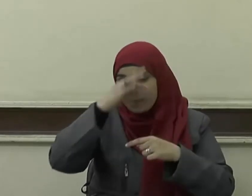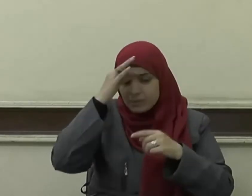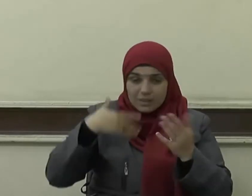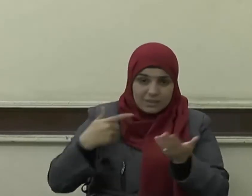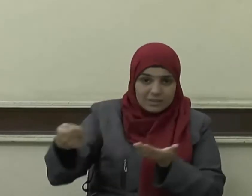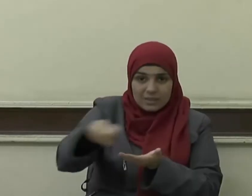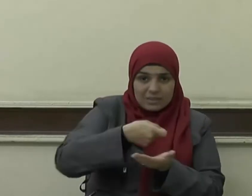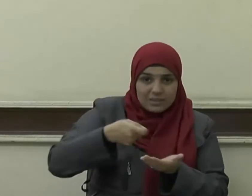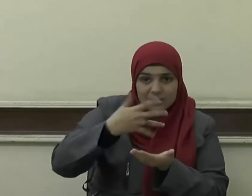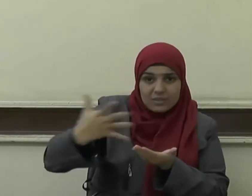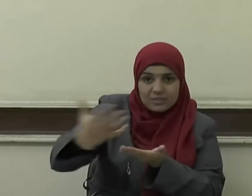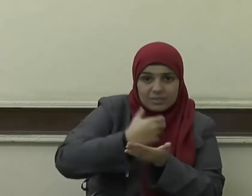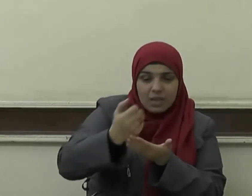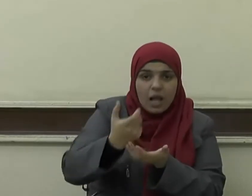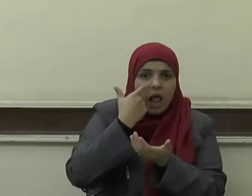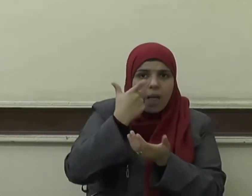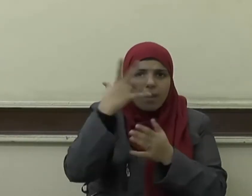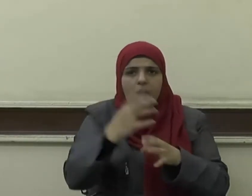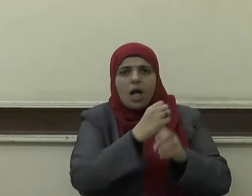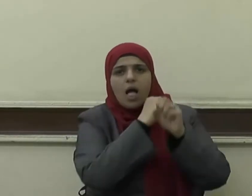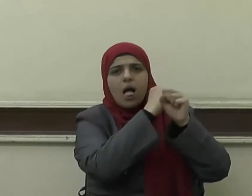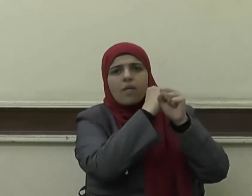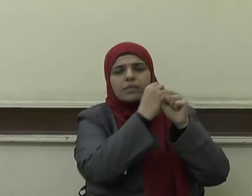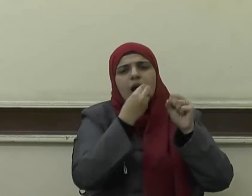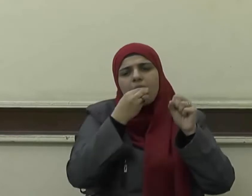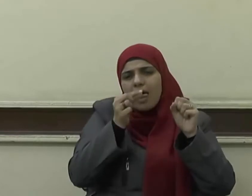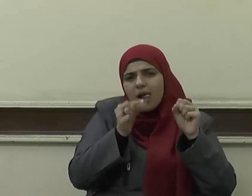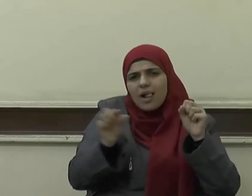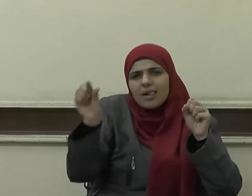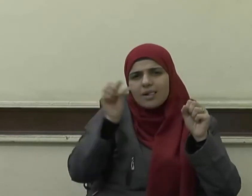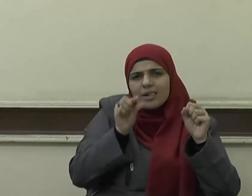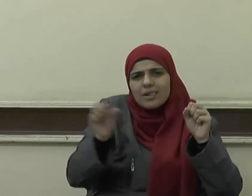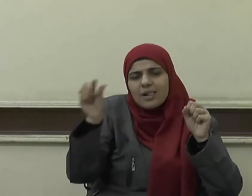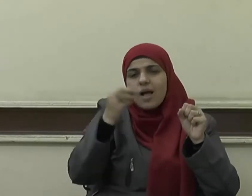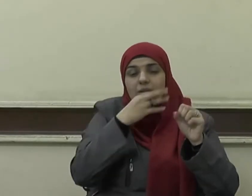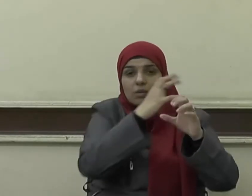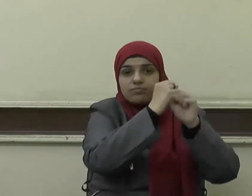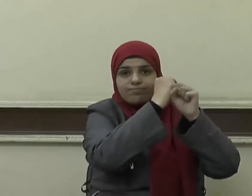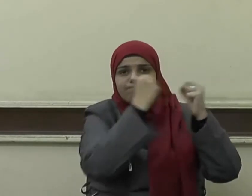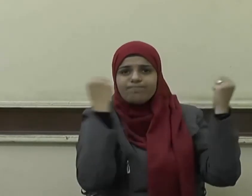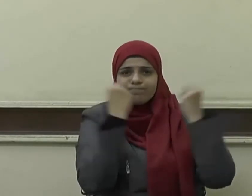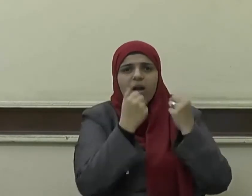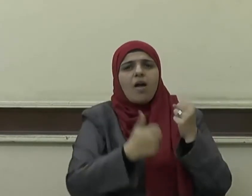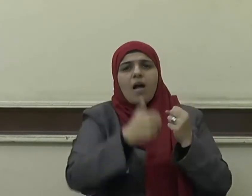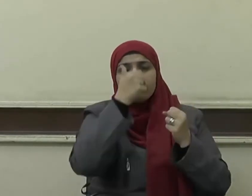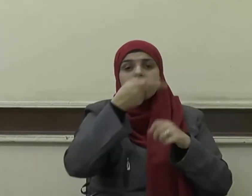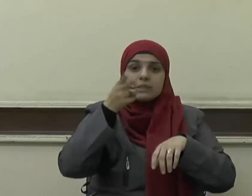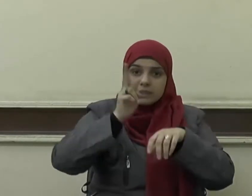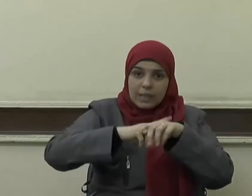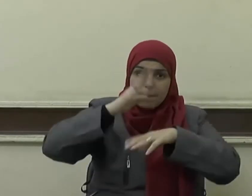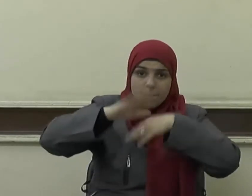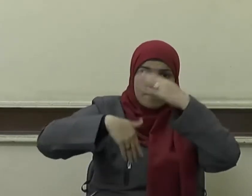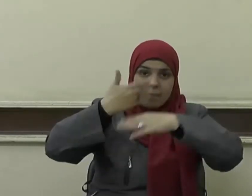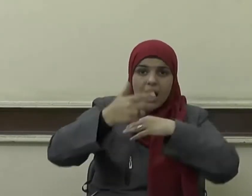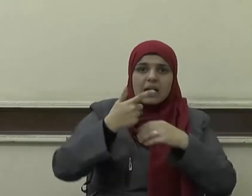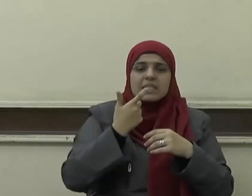قليلا مما تأكلون ثم يأتي من بعد ذلك سبع شداد يأكلن ما